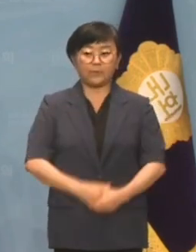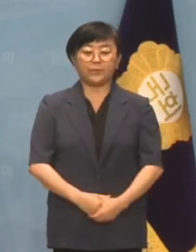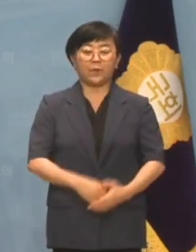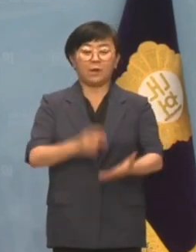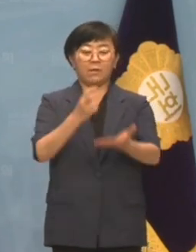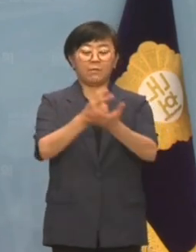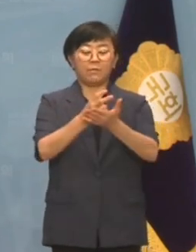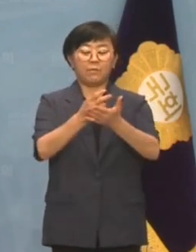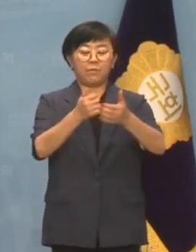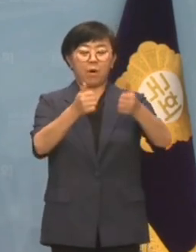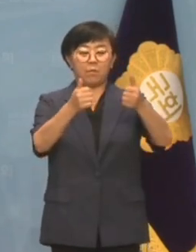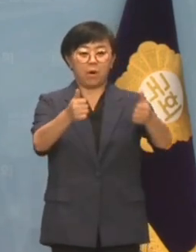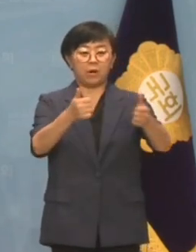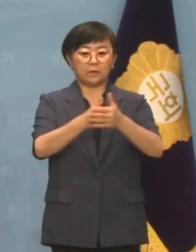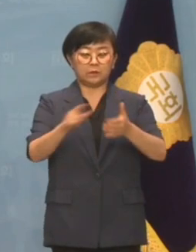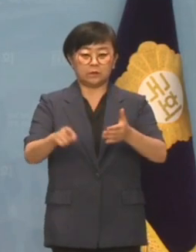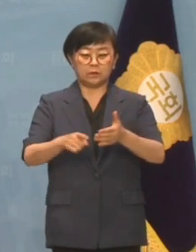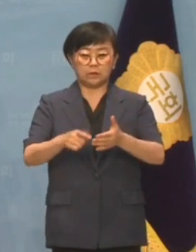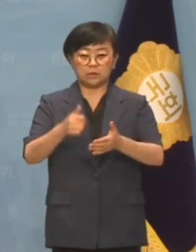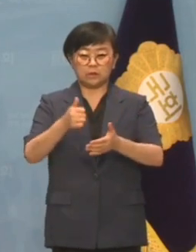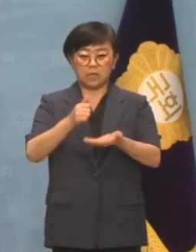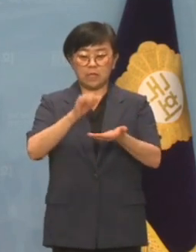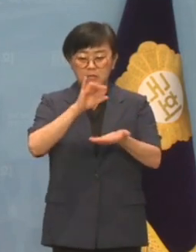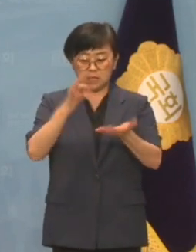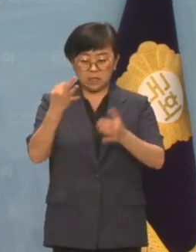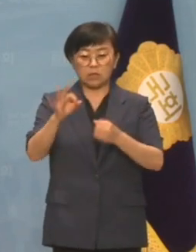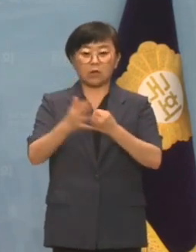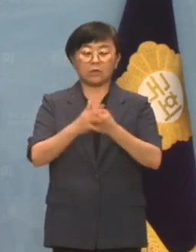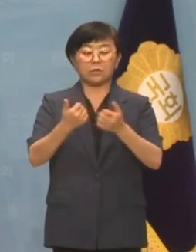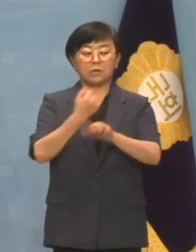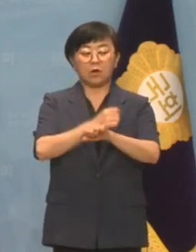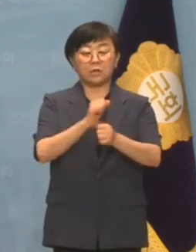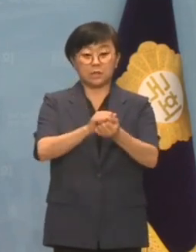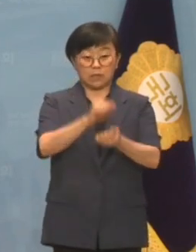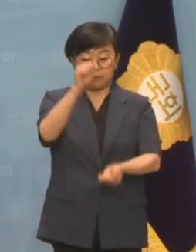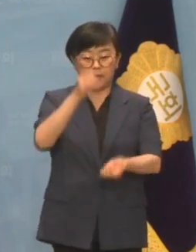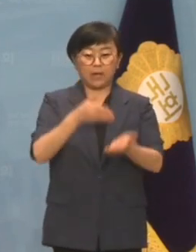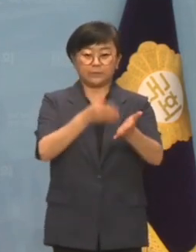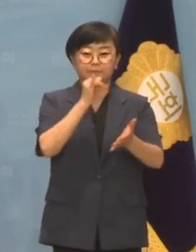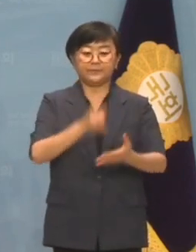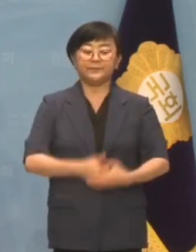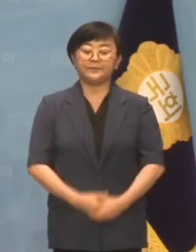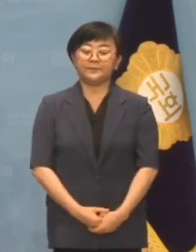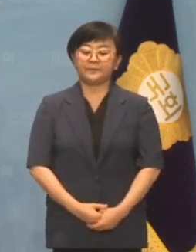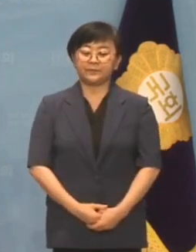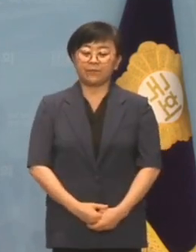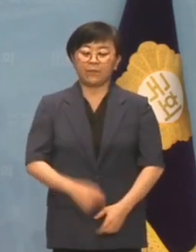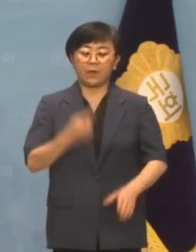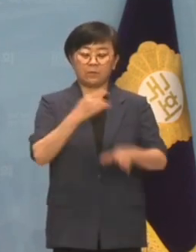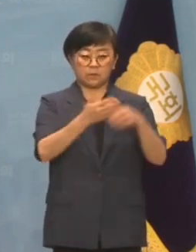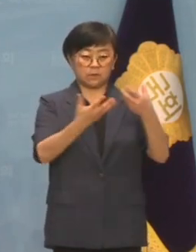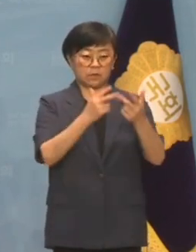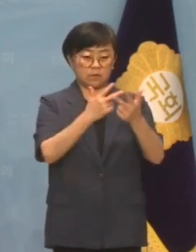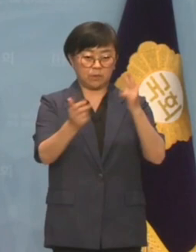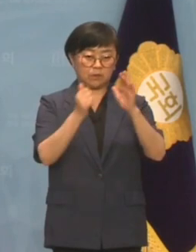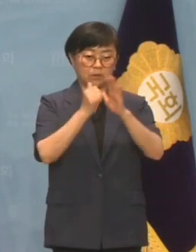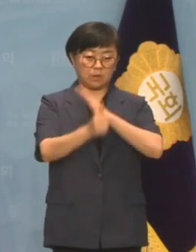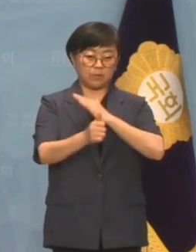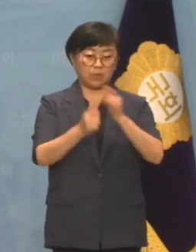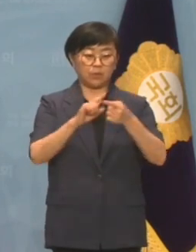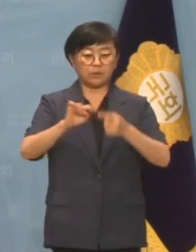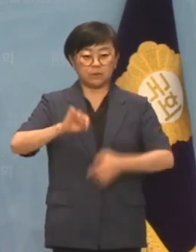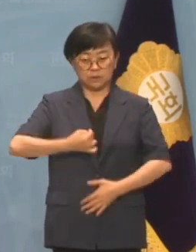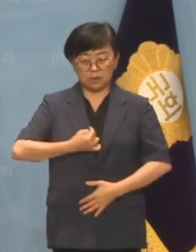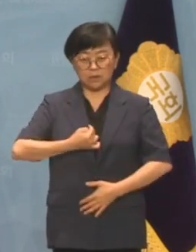법원도 범죄의 혐의가 소명됐다고 인정해 영장을 발부했습니다. 더불어민주당 이재명 대표도